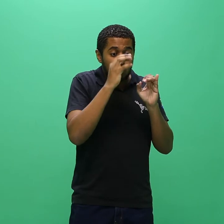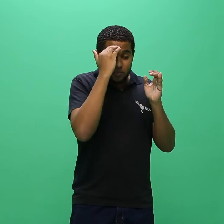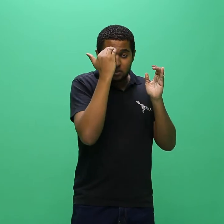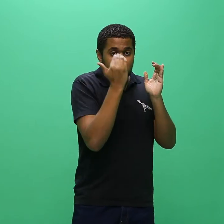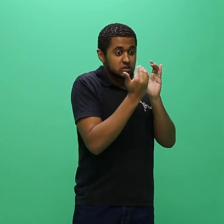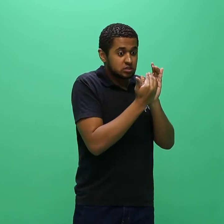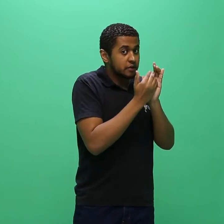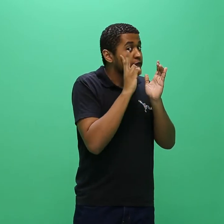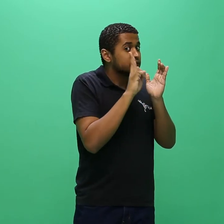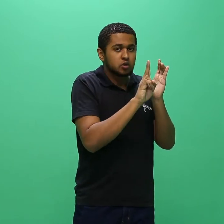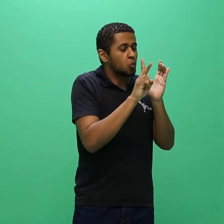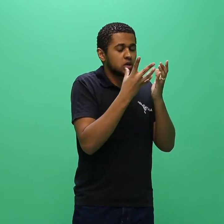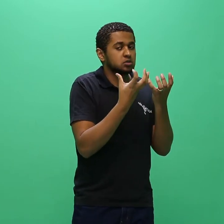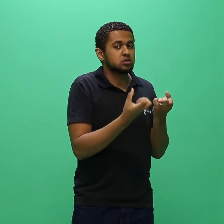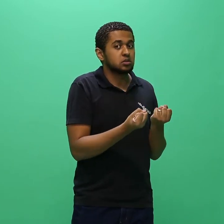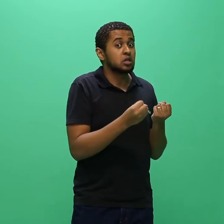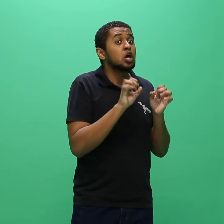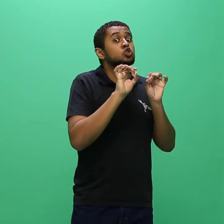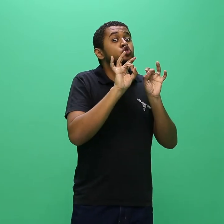cabendo alegar desconhecimento.